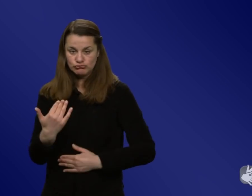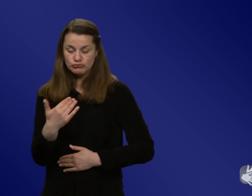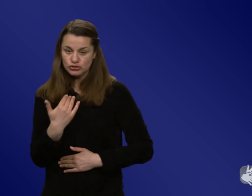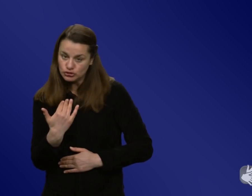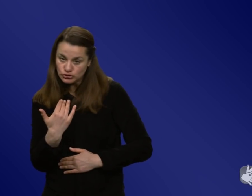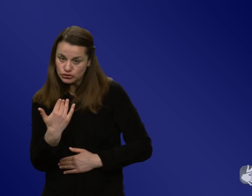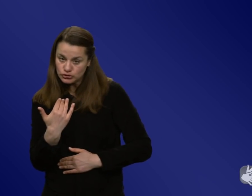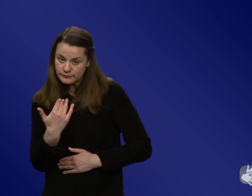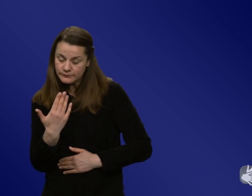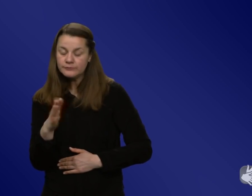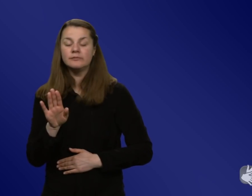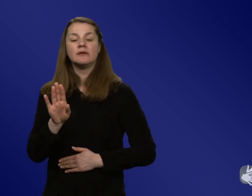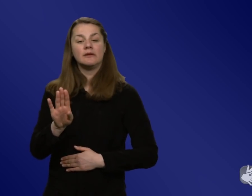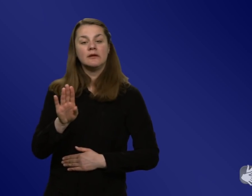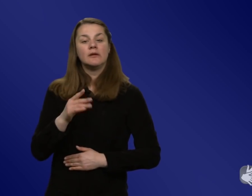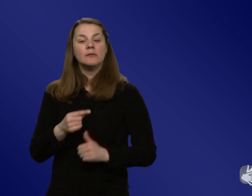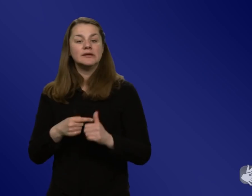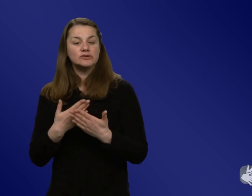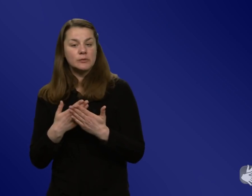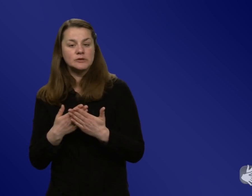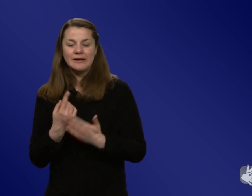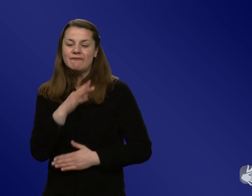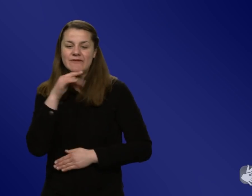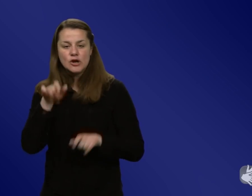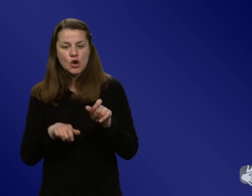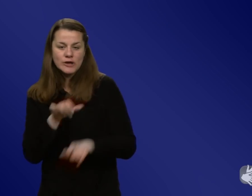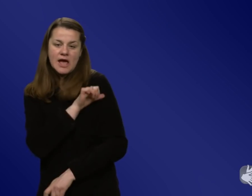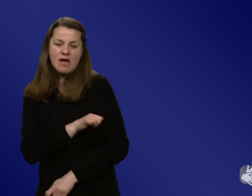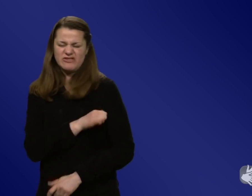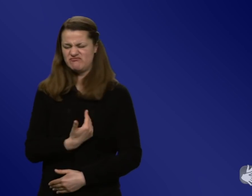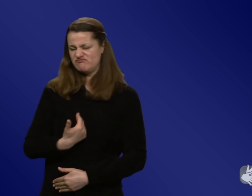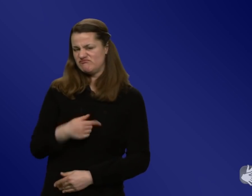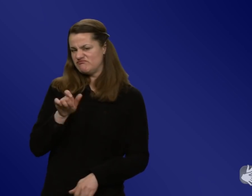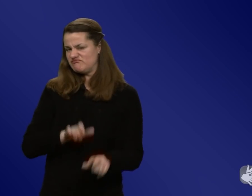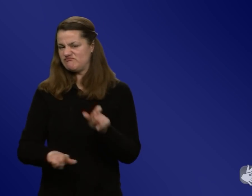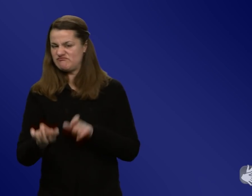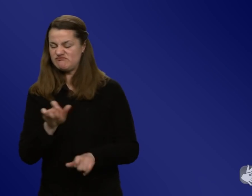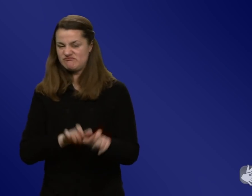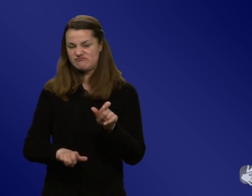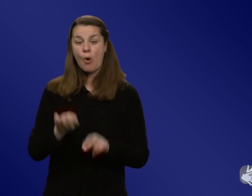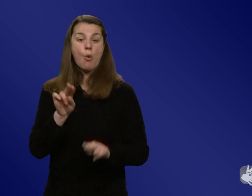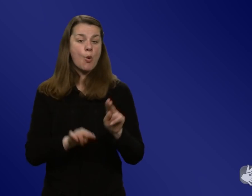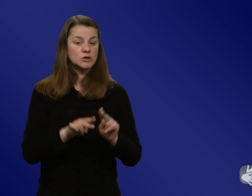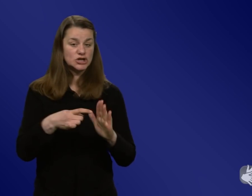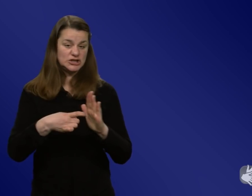Wenn man jetzt sich anguckt, was es für Gründe für Impfskepsis gibt, dann gibt es ja ganz verschiedene Motive. Die Forschung unterscheidet da ja auch zwischen